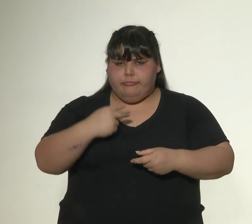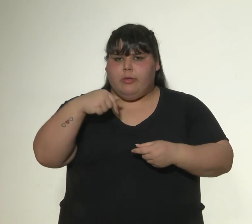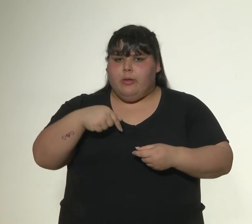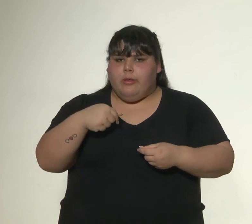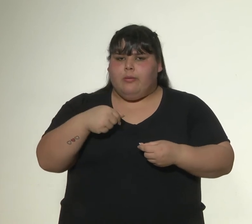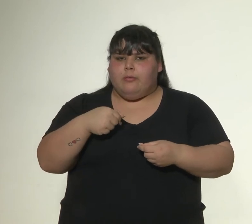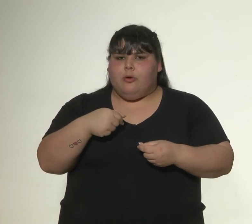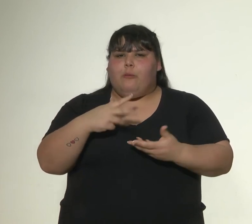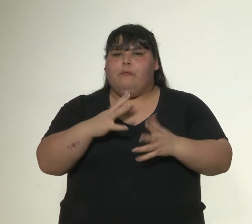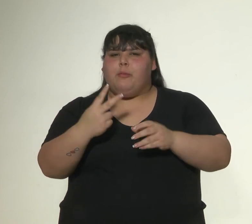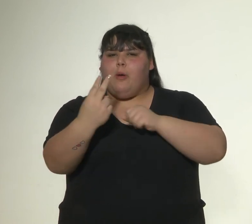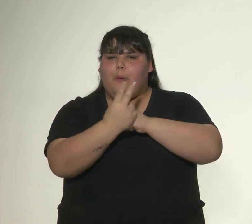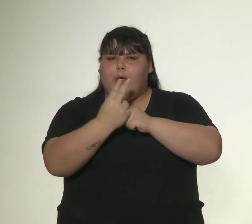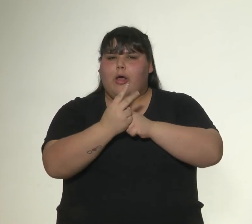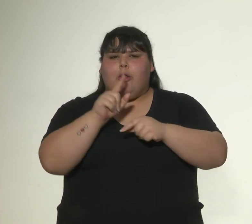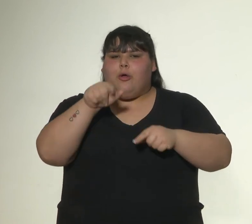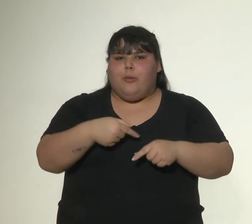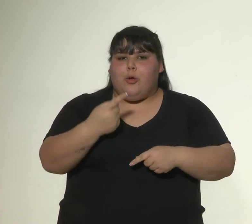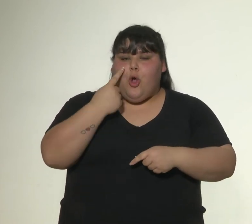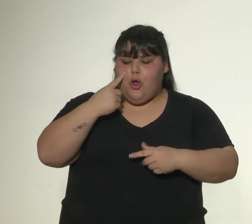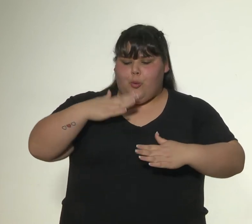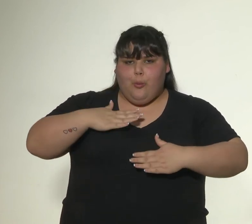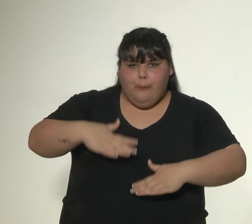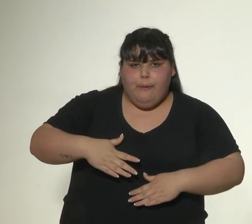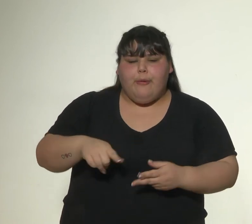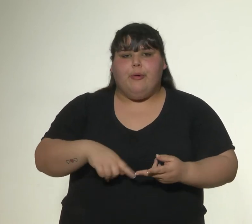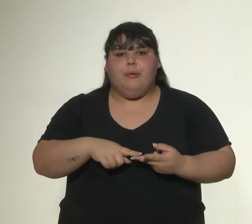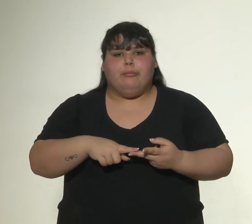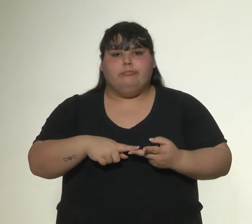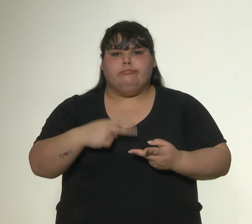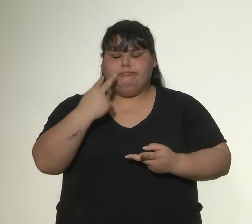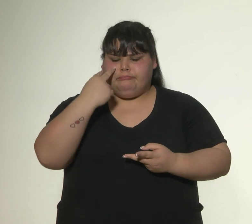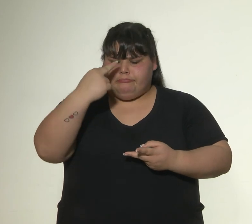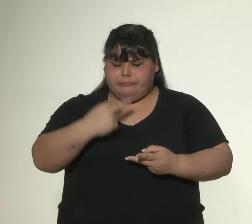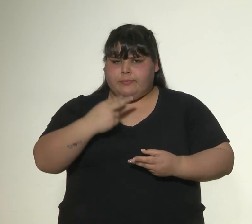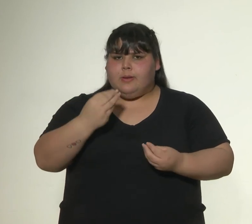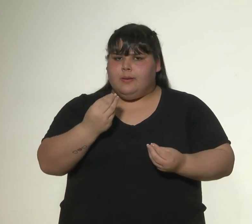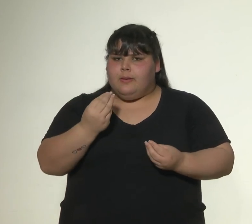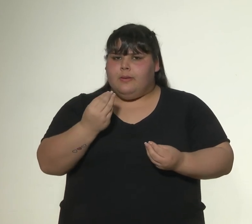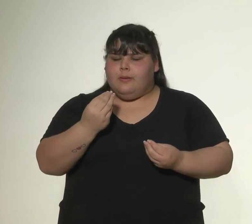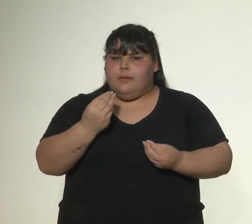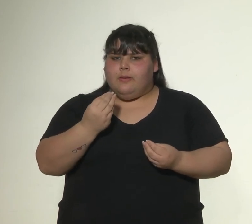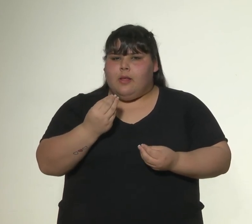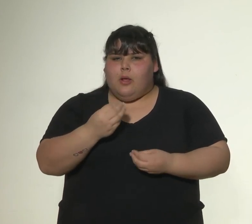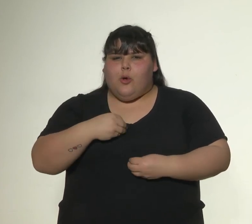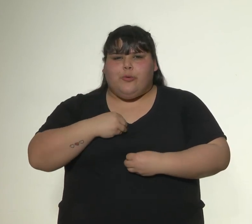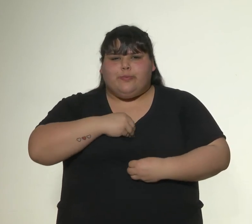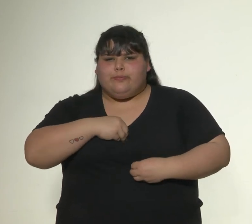en base al conocimiento del propio cuerpo, el reconocimiento y expresión de las propias